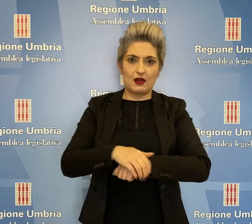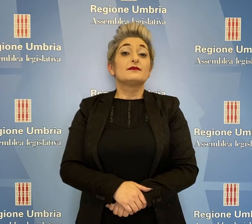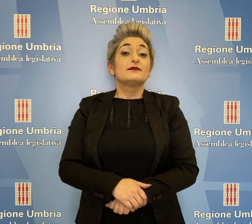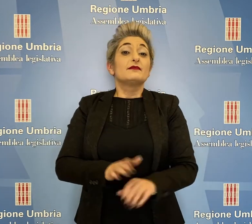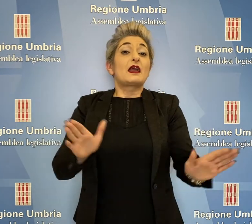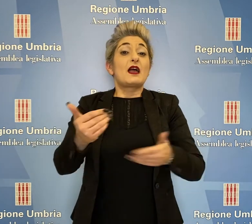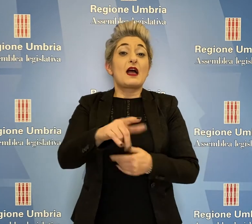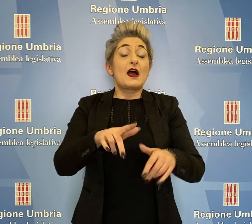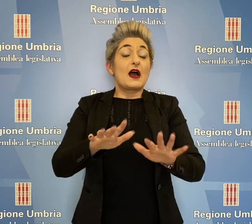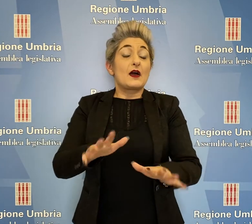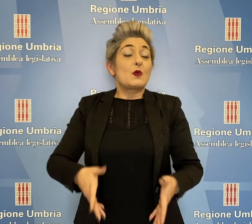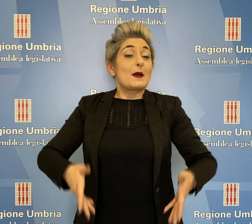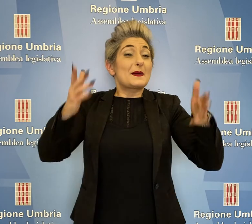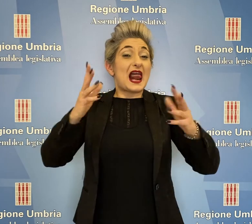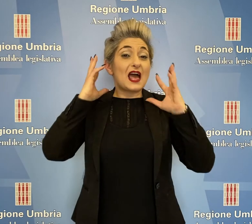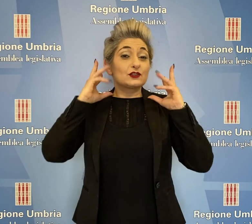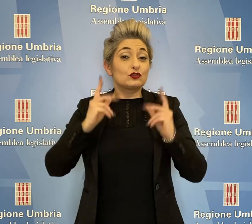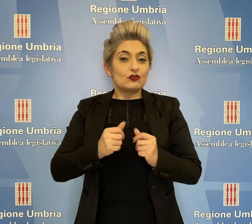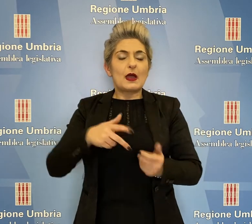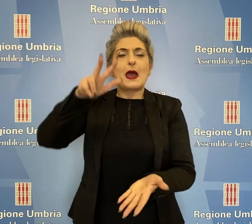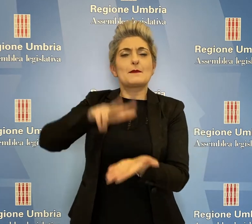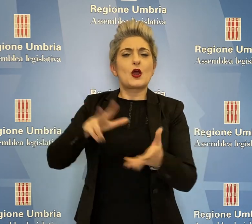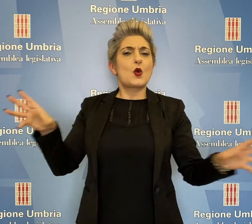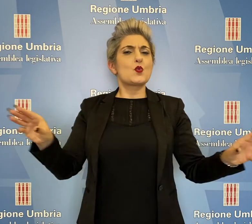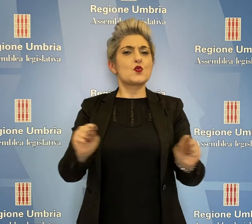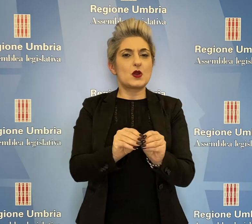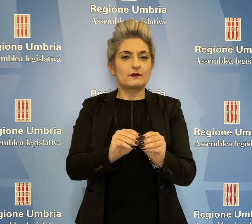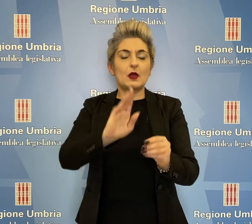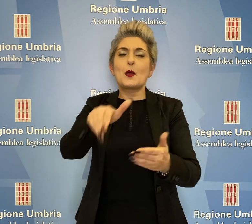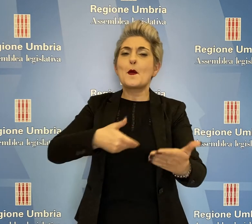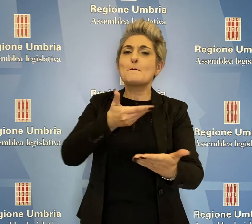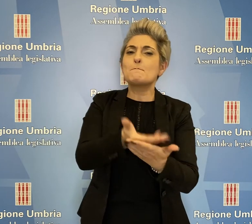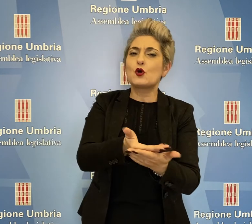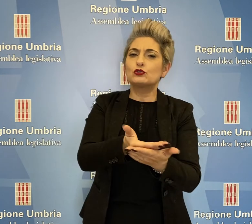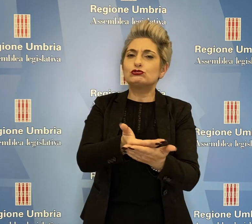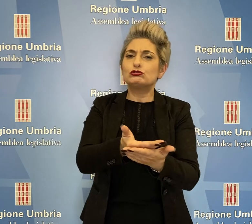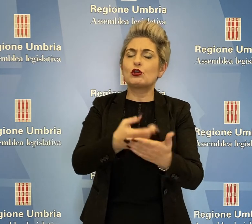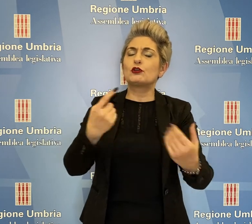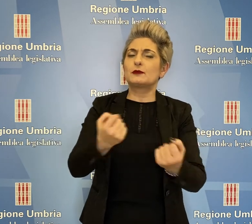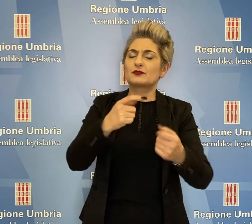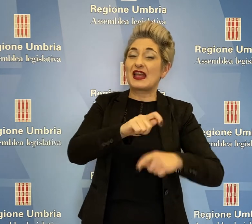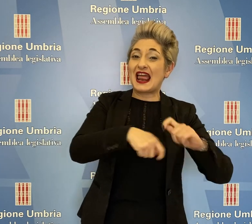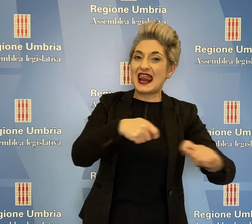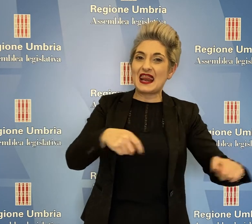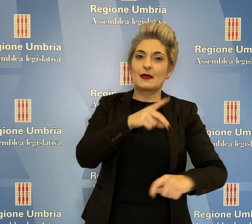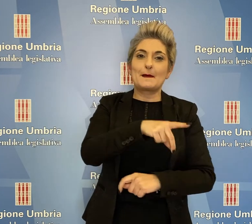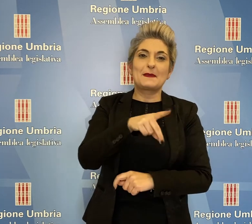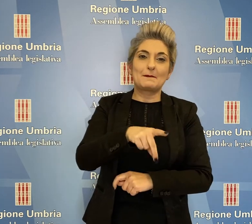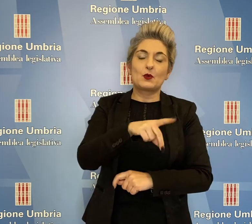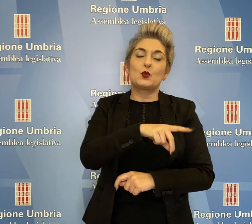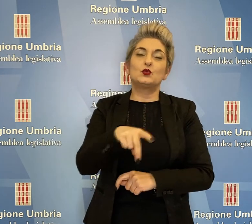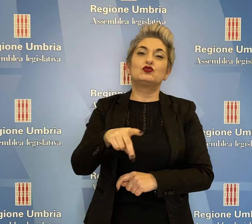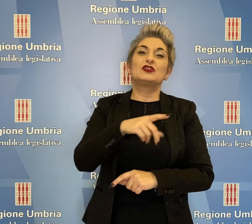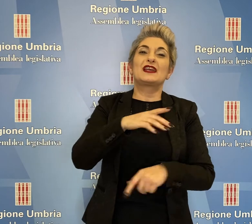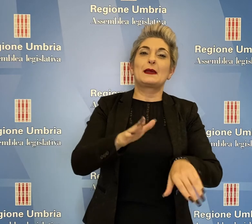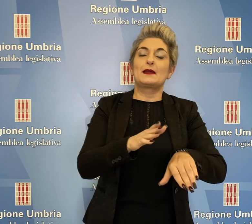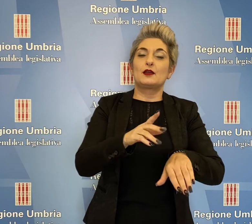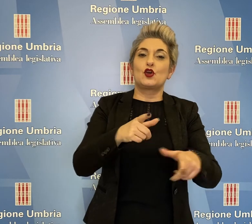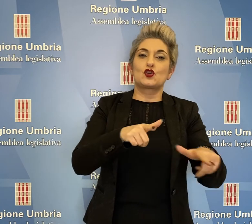L'Aula di Palazzo Cesaroni ha approvato all'unanimità la mozione promossa dai consiglieri della Lega a Peppucci, Rondini,